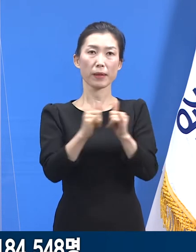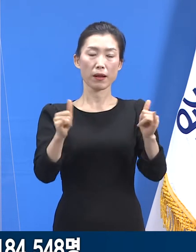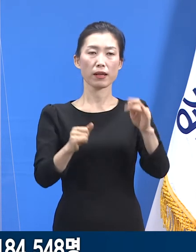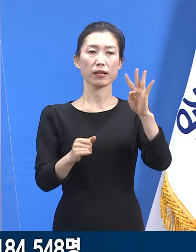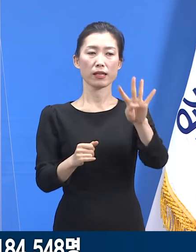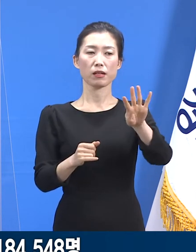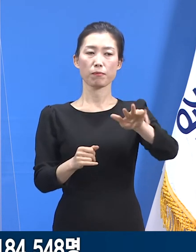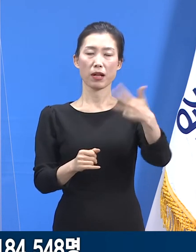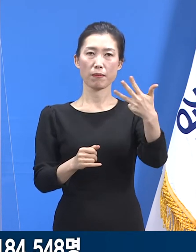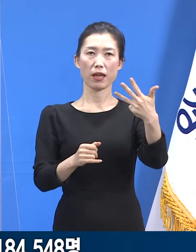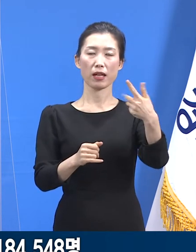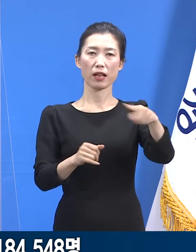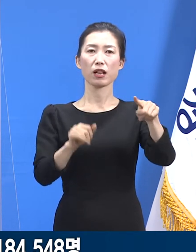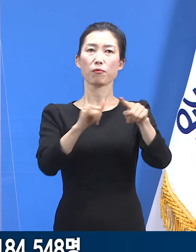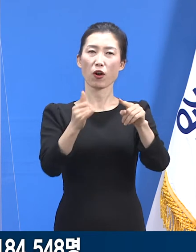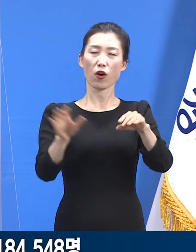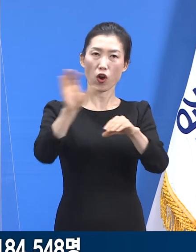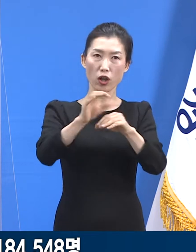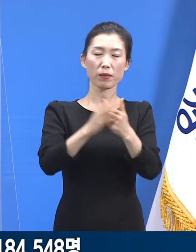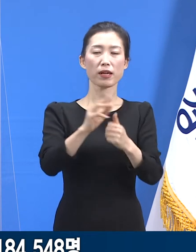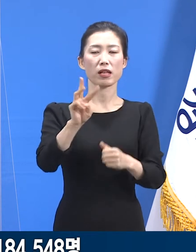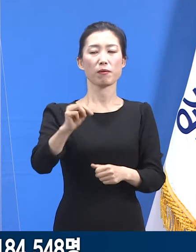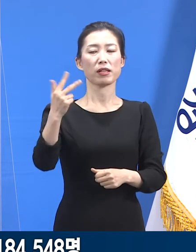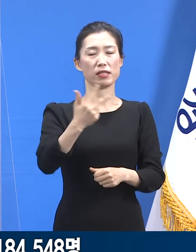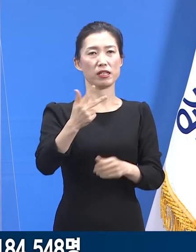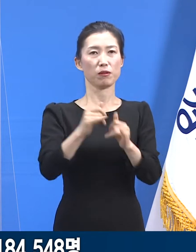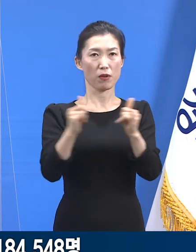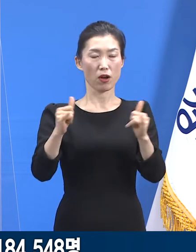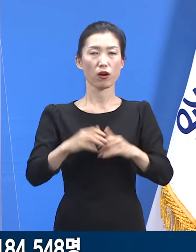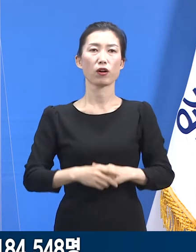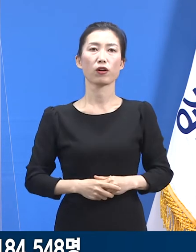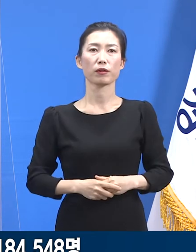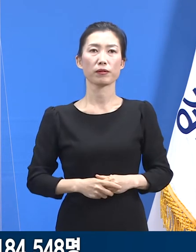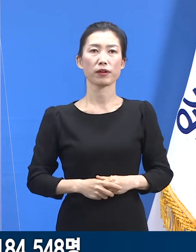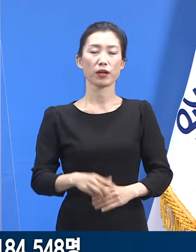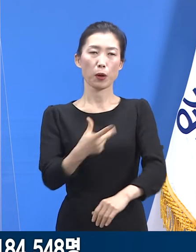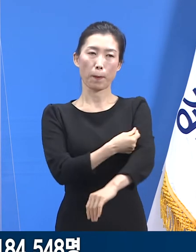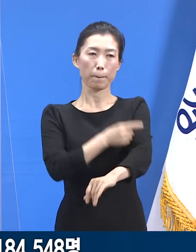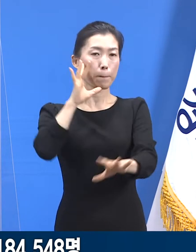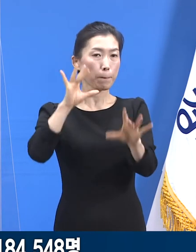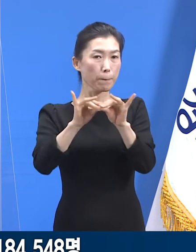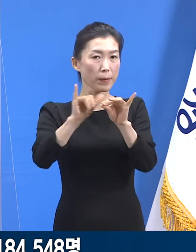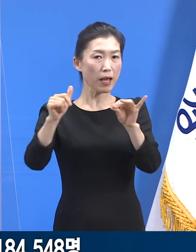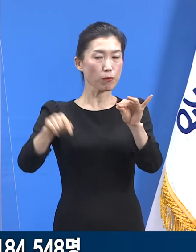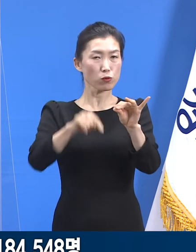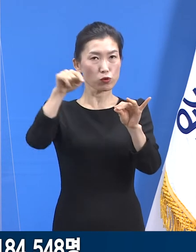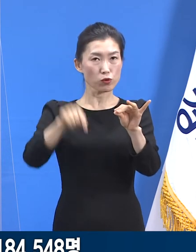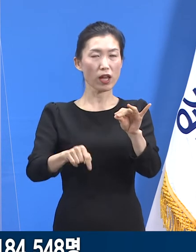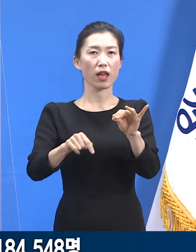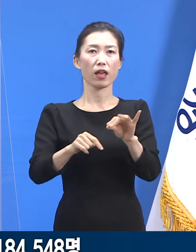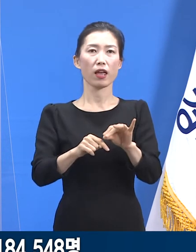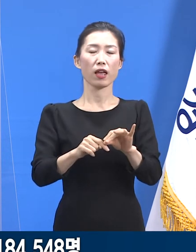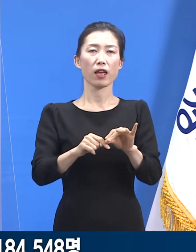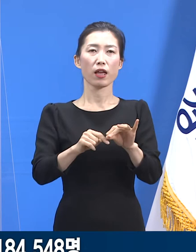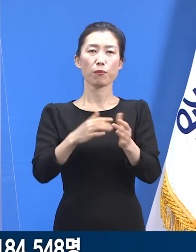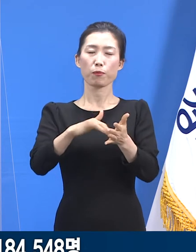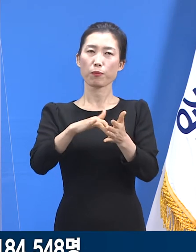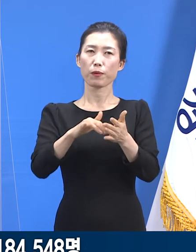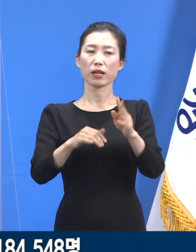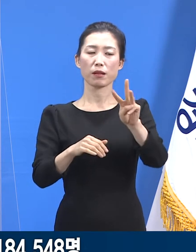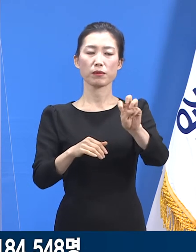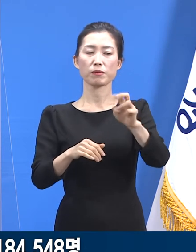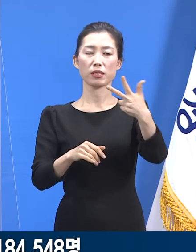,841명이 증가한 3만 1,717명으로 접종 동의자 8만 4,888명 대비